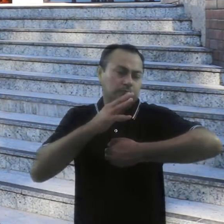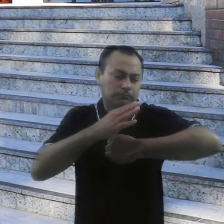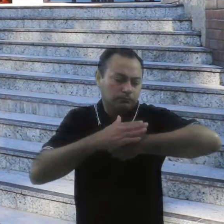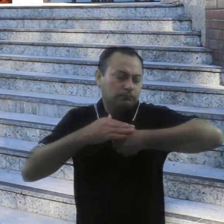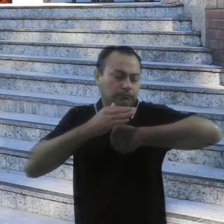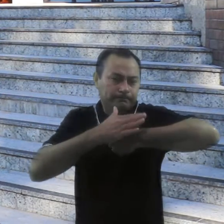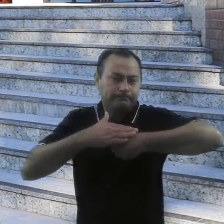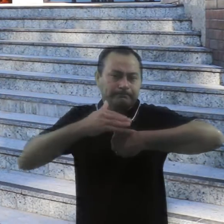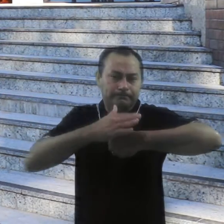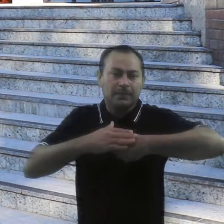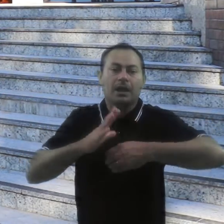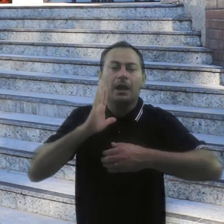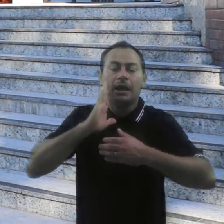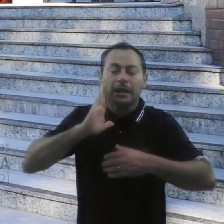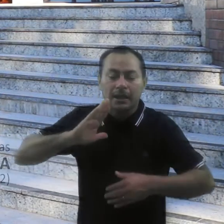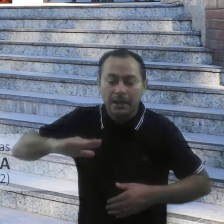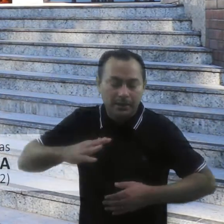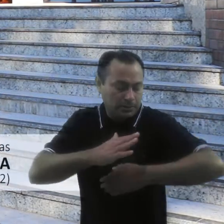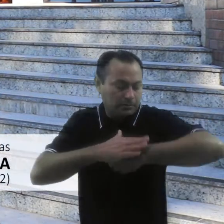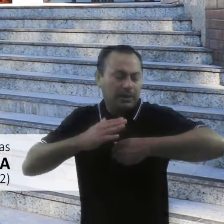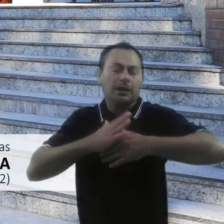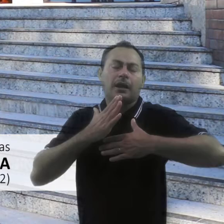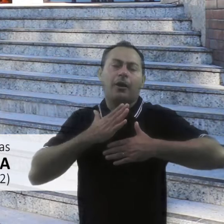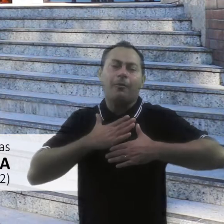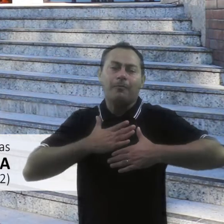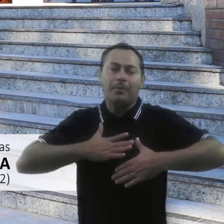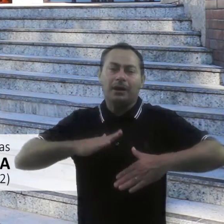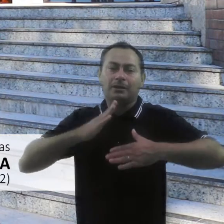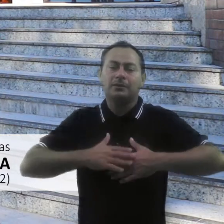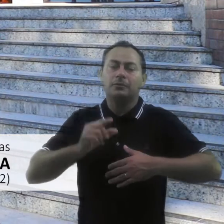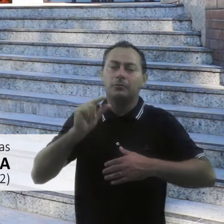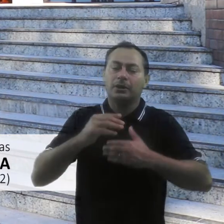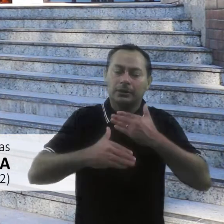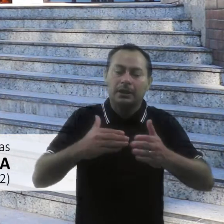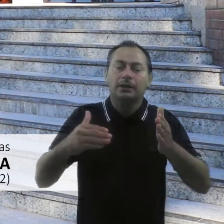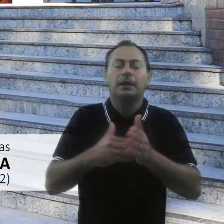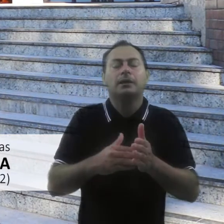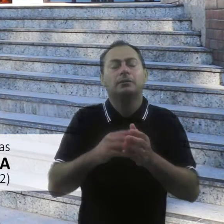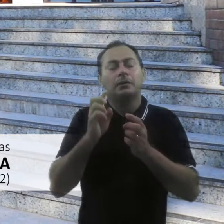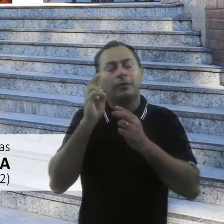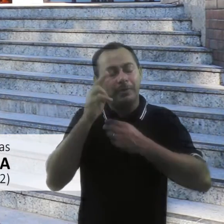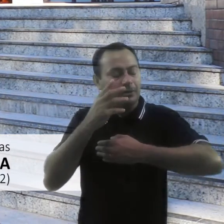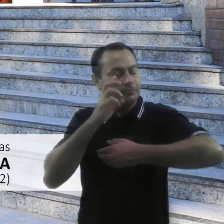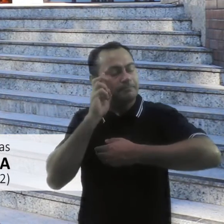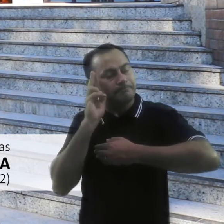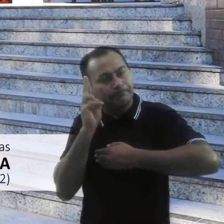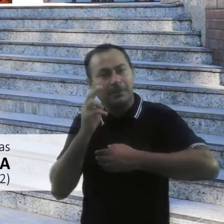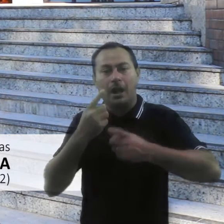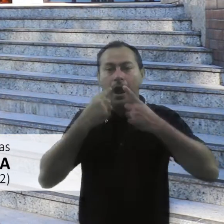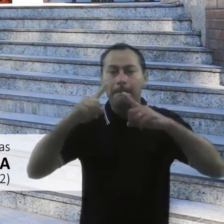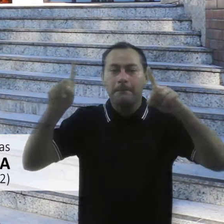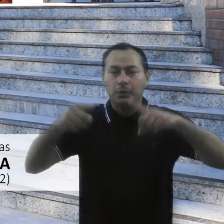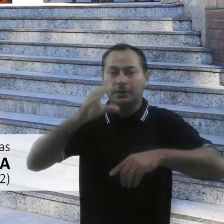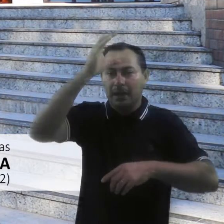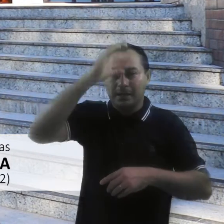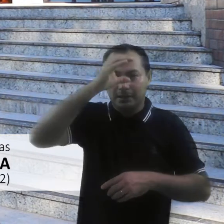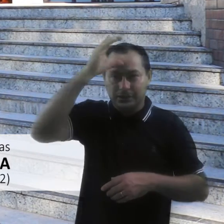criança vai acalmando e, aos poucos, chega até a dormir. A música cristã tem o poder de chegar nos